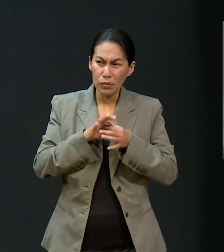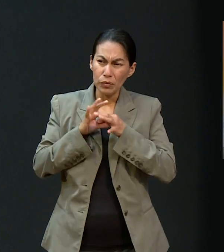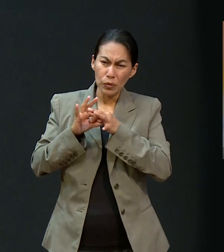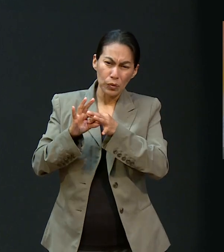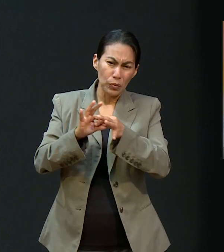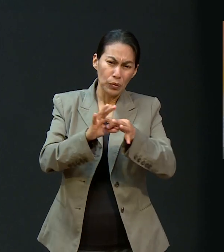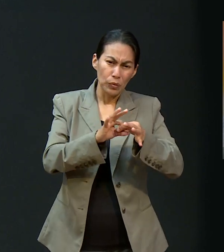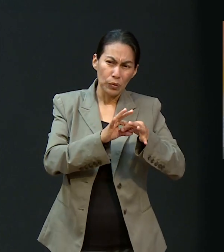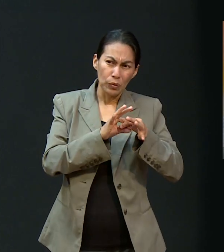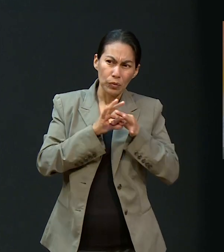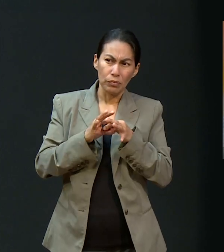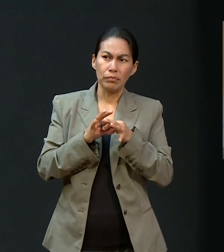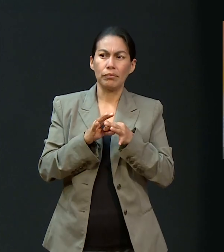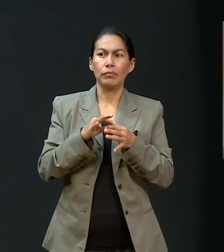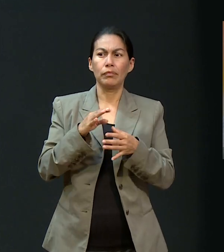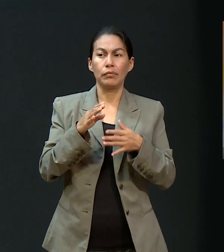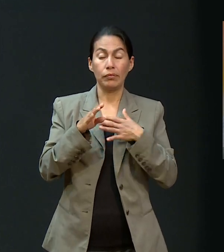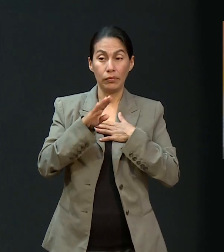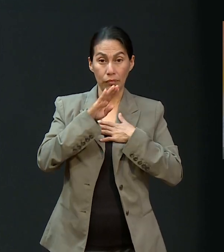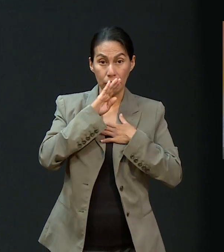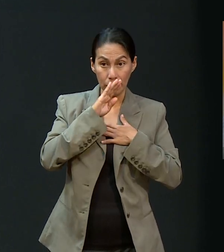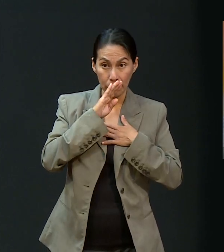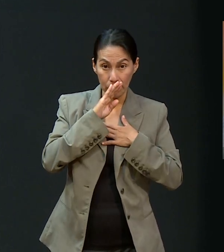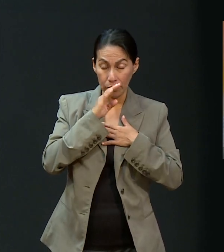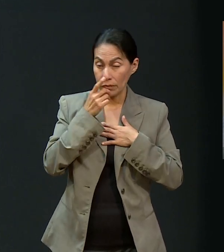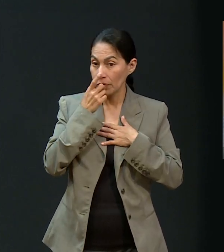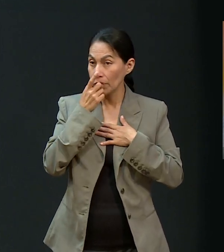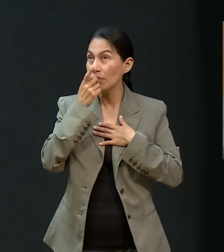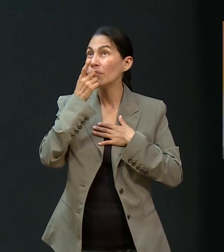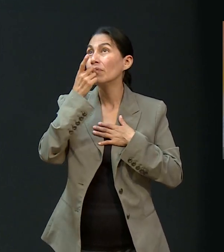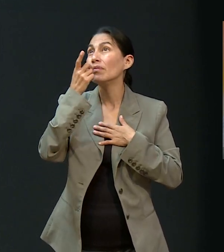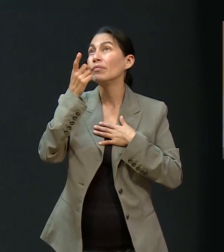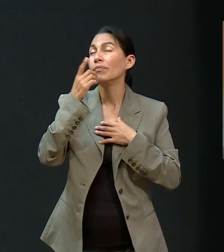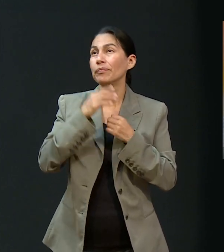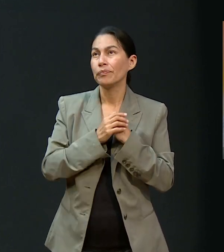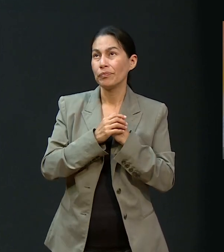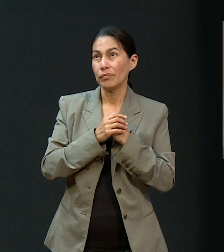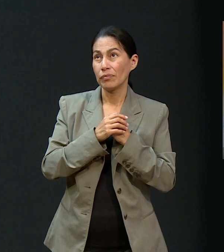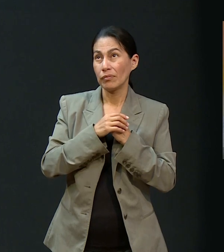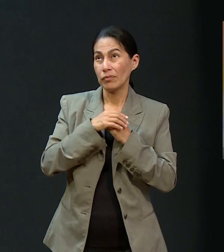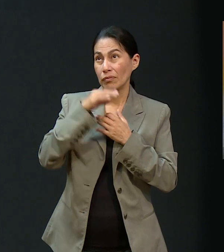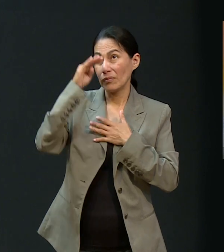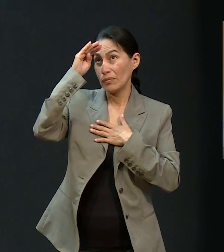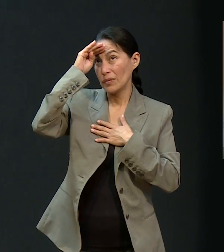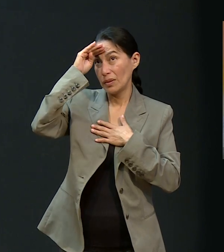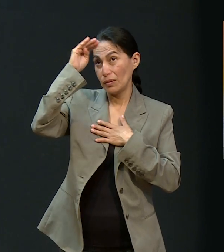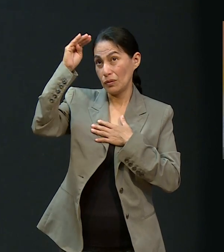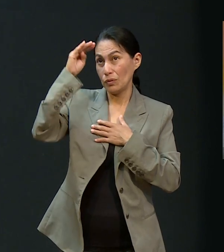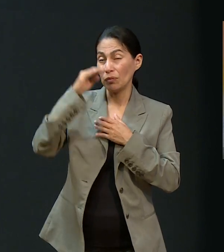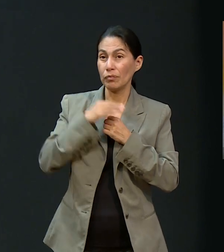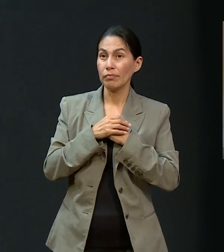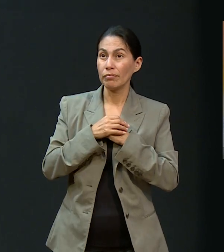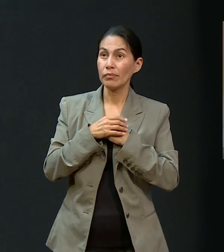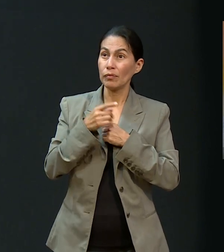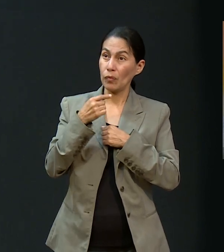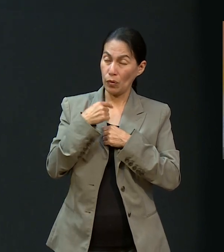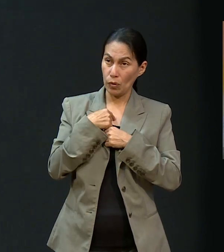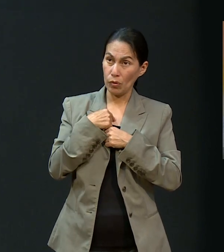Todos nos unimos en oración, pastor. Y mi mamá le dijo al Señor, Señor, yo